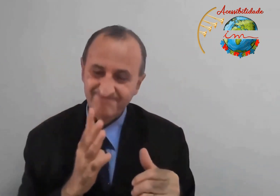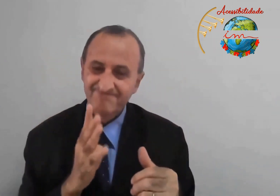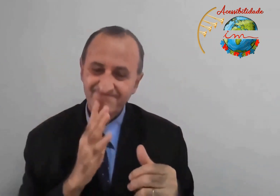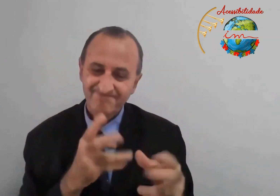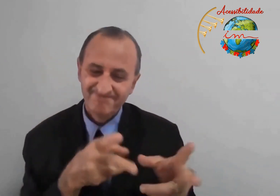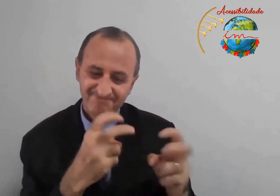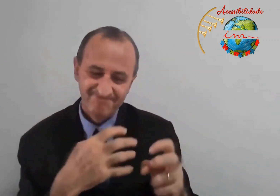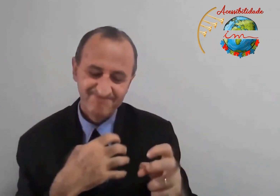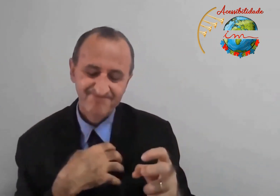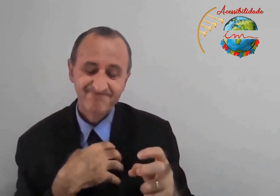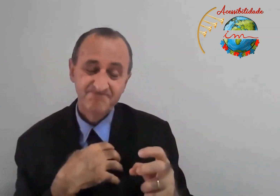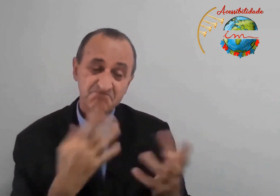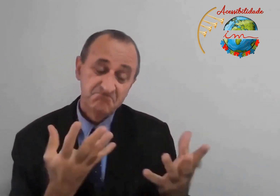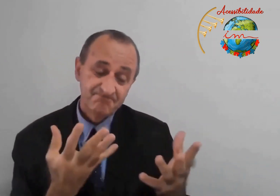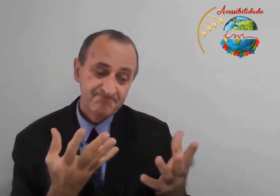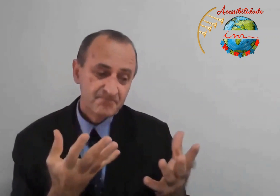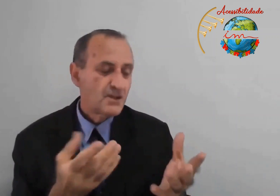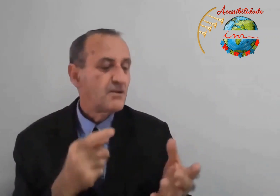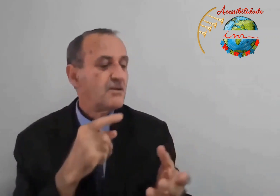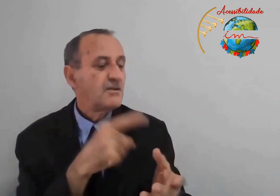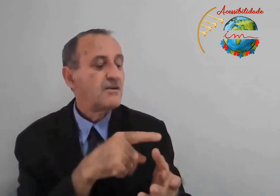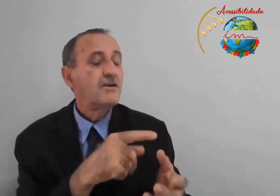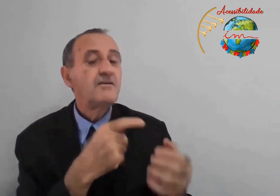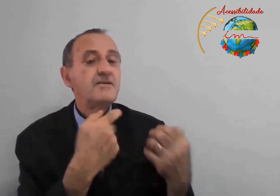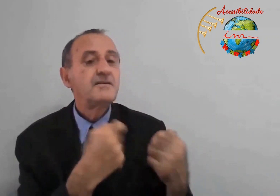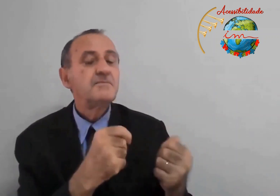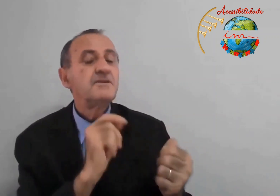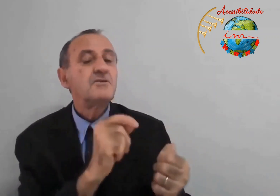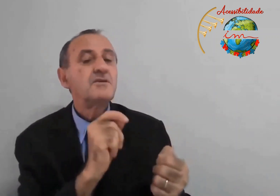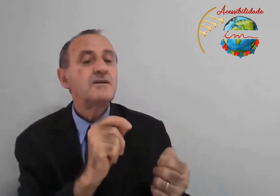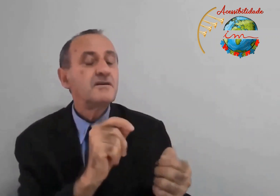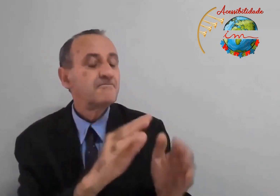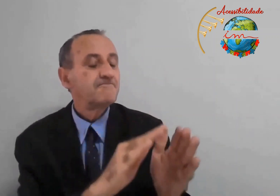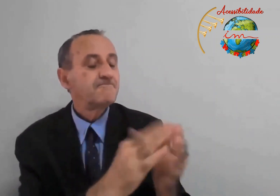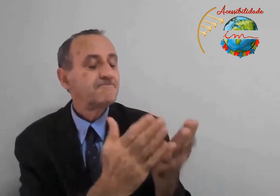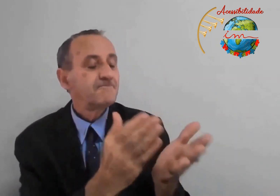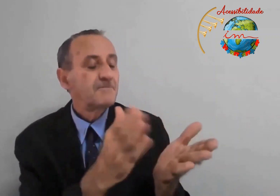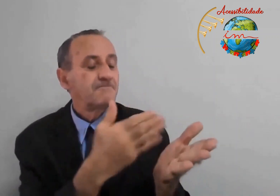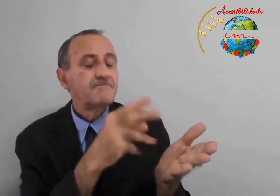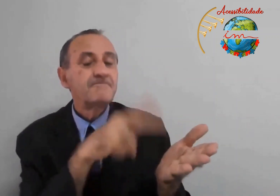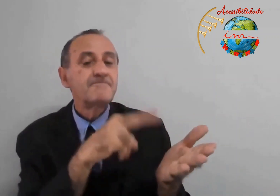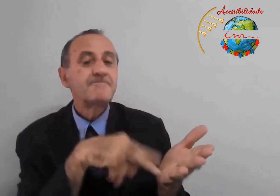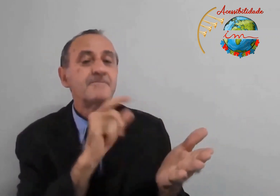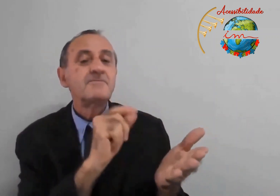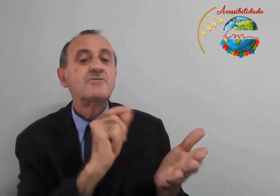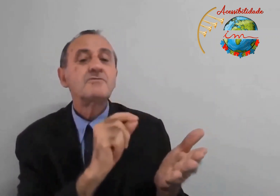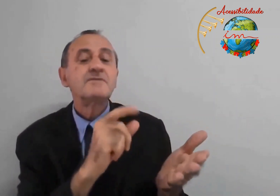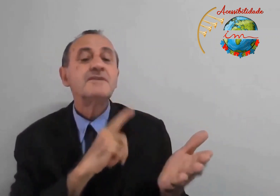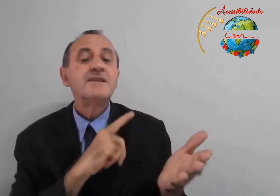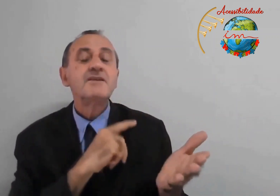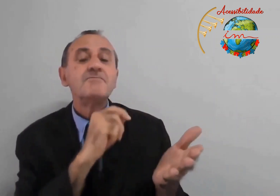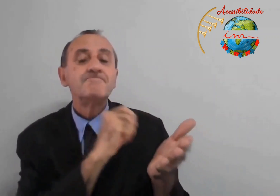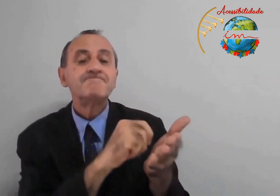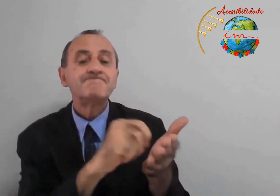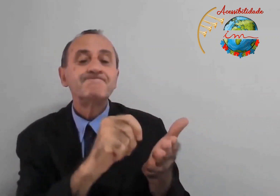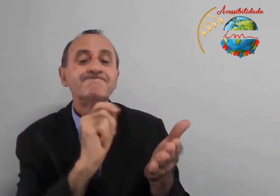as coisas. E Jesus, então, responde a ele. Olha, o que está